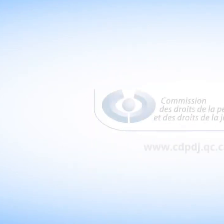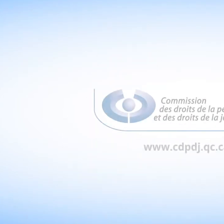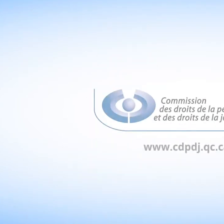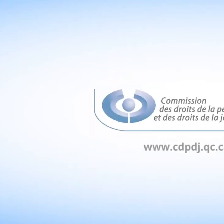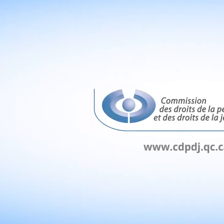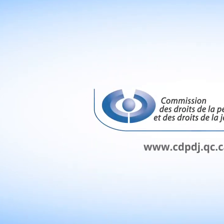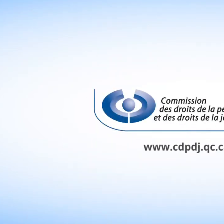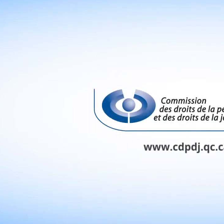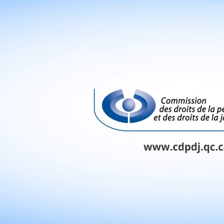.qc.ca.